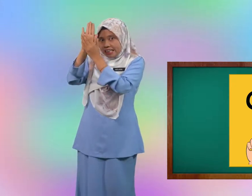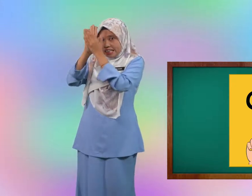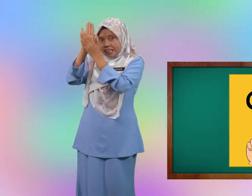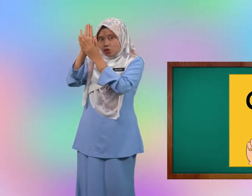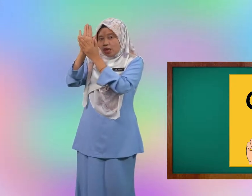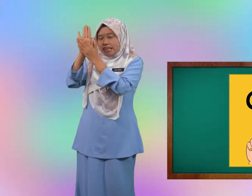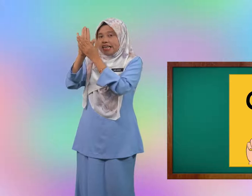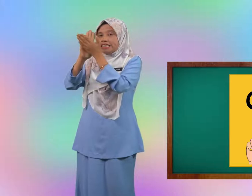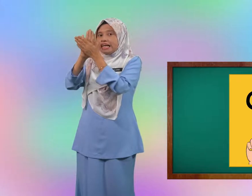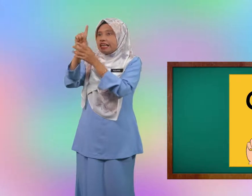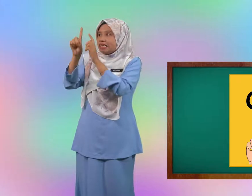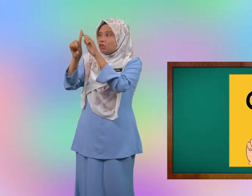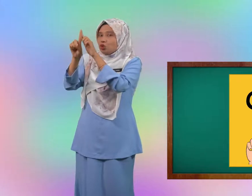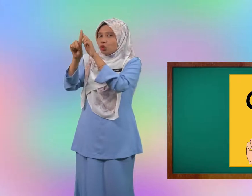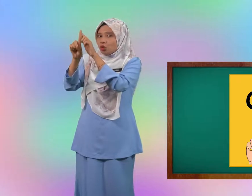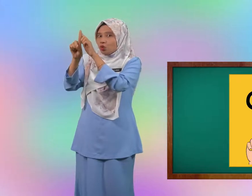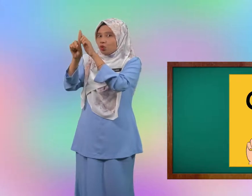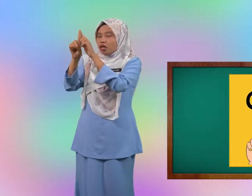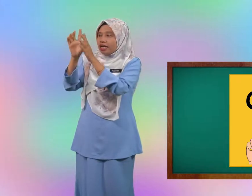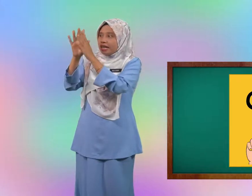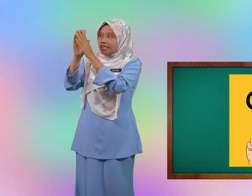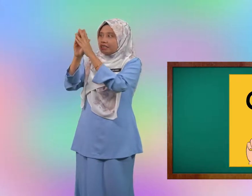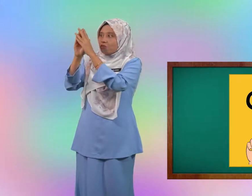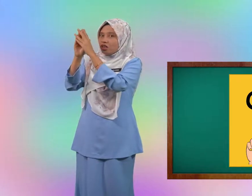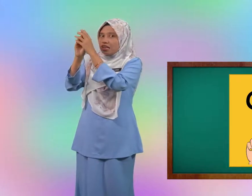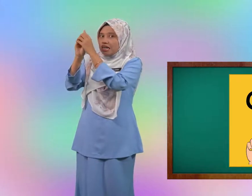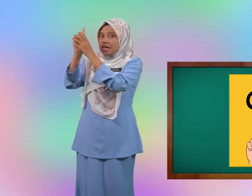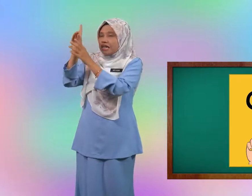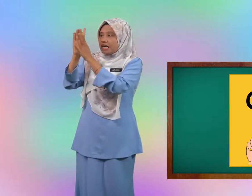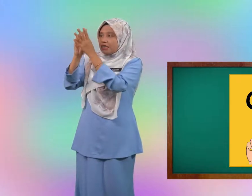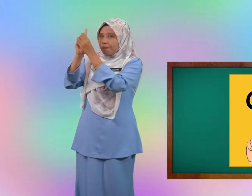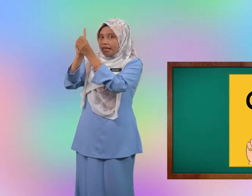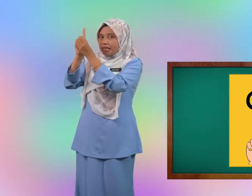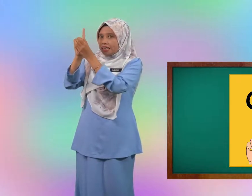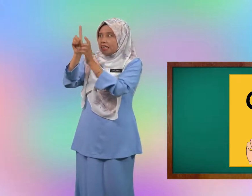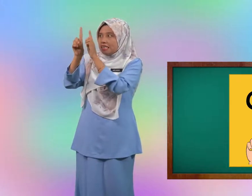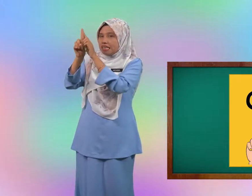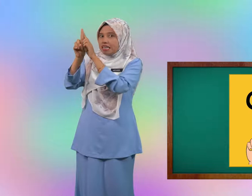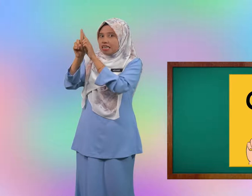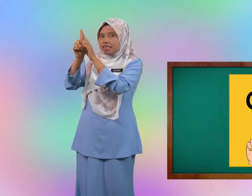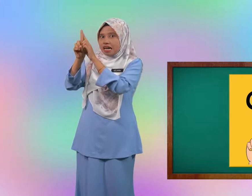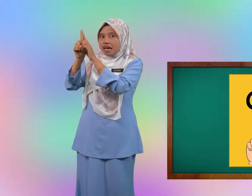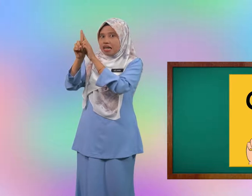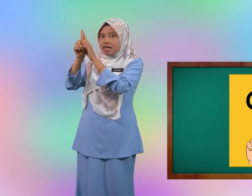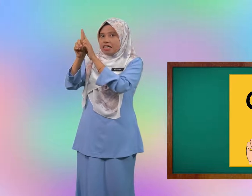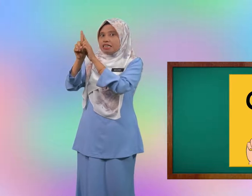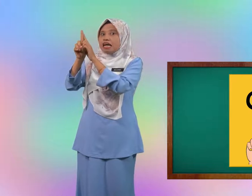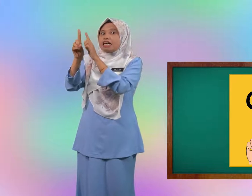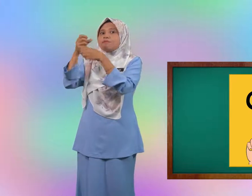Kecuali jari terlunjuk. Ini semua ke depan. Ini tidak. Ia akan